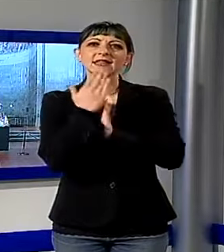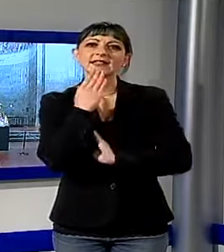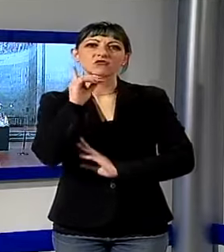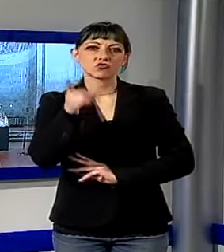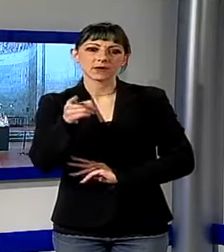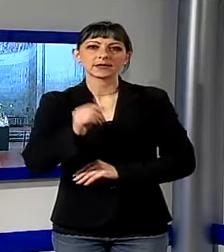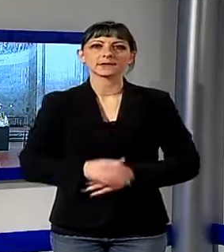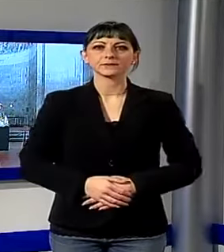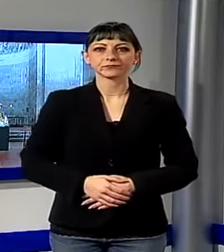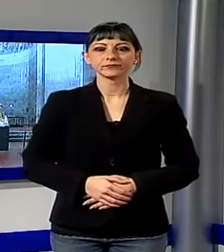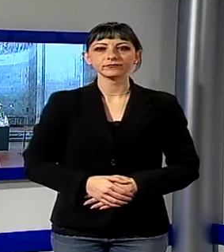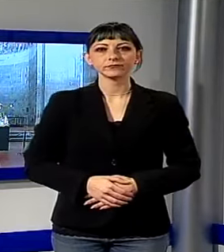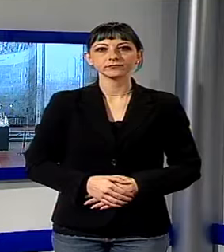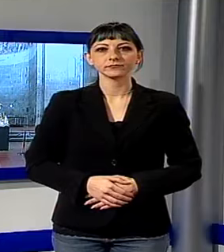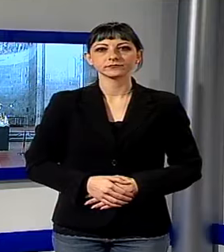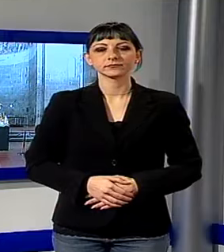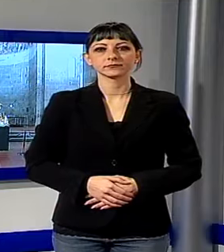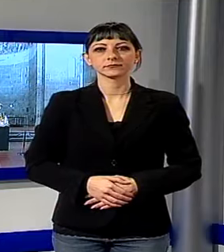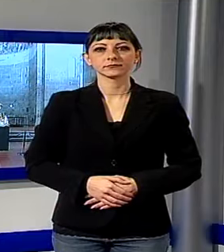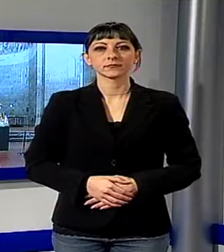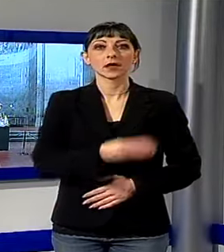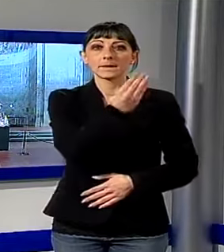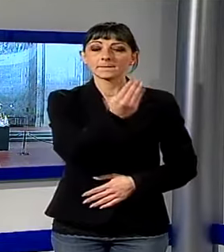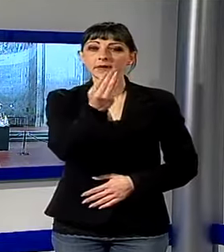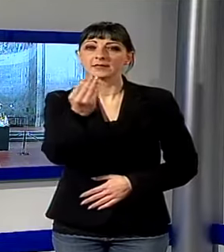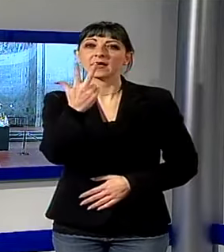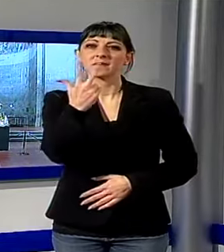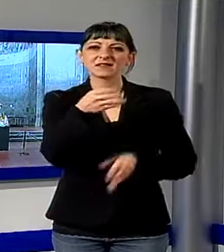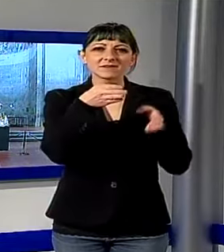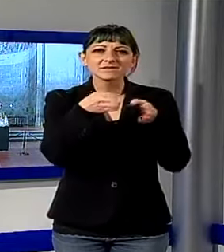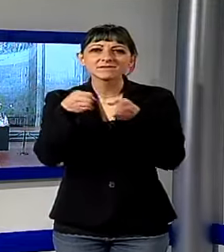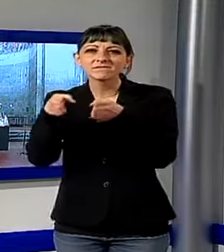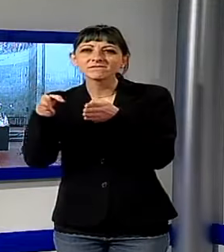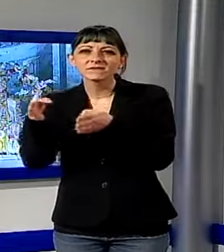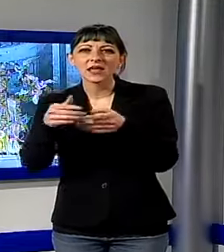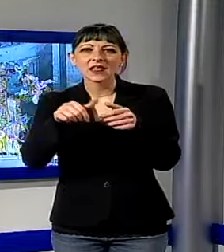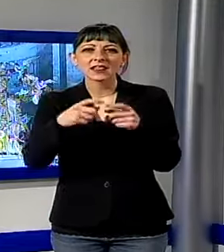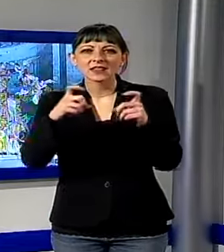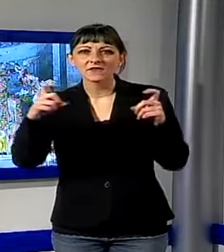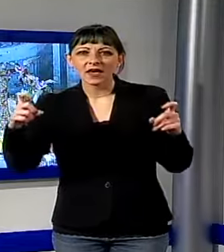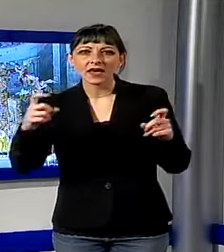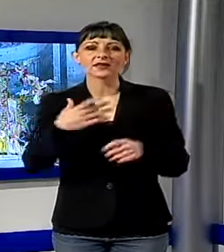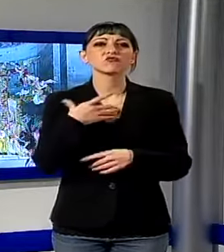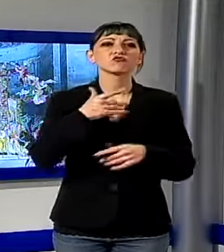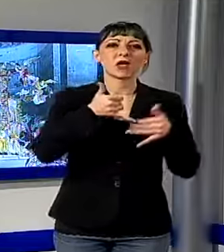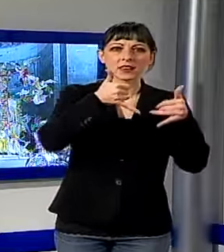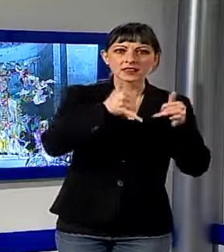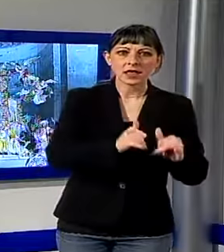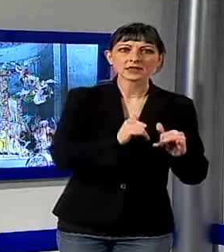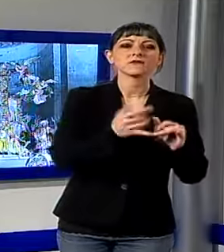il presepe è composto da tre scenografie esolate la natività con i re magi e gli angeli e due scene popolari